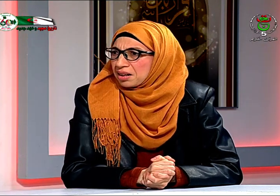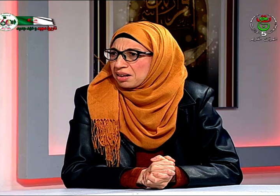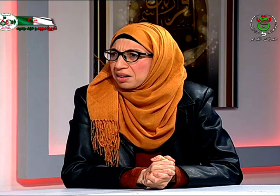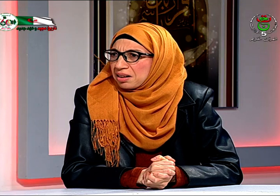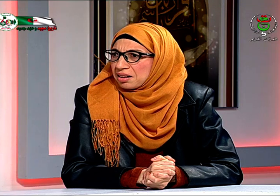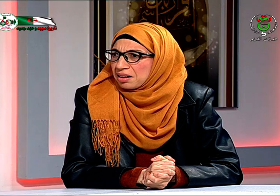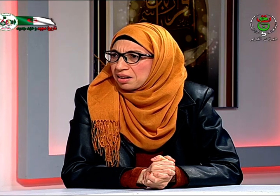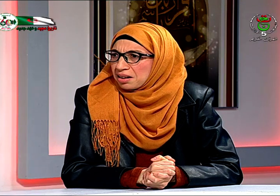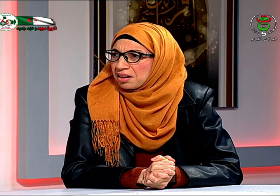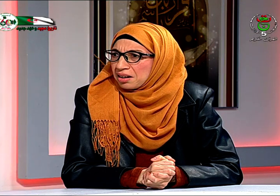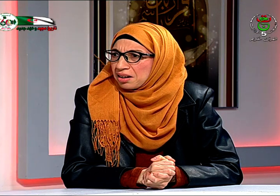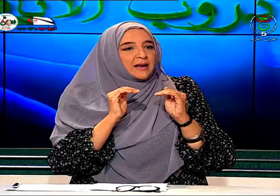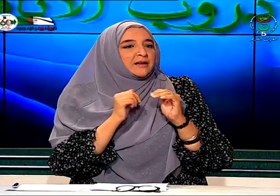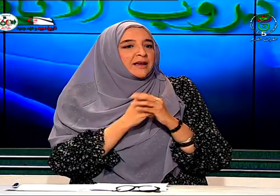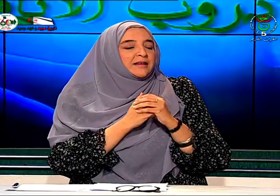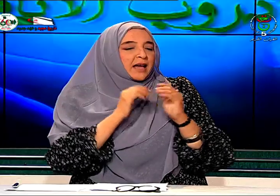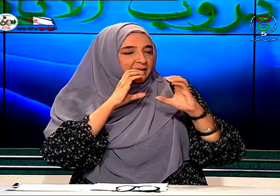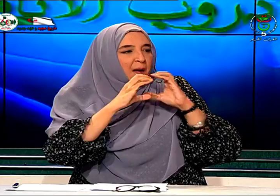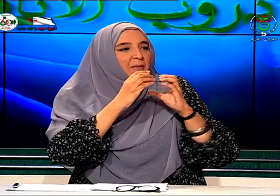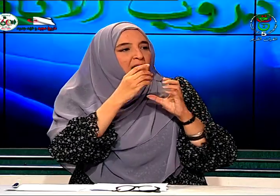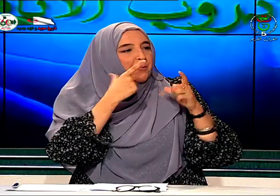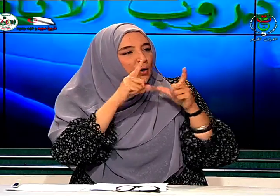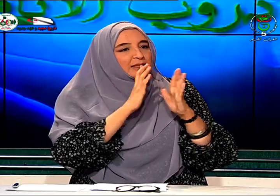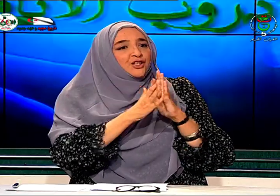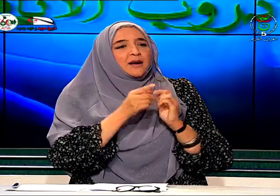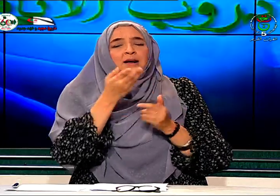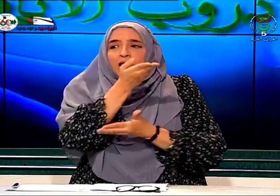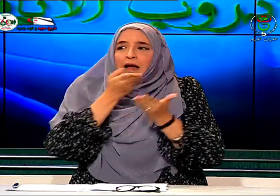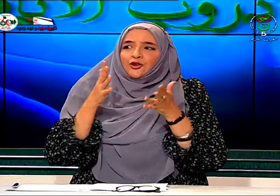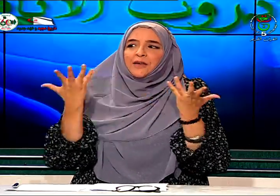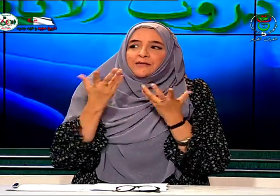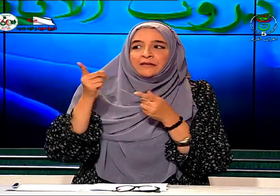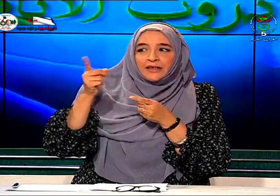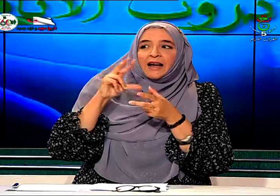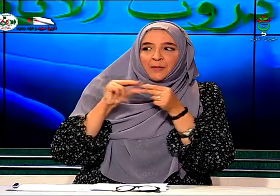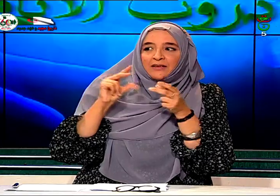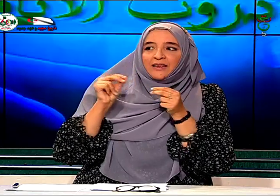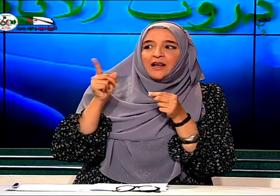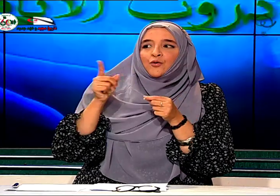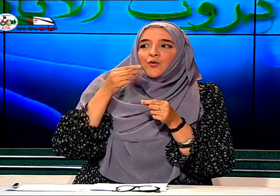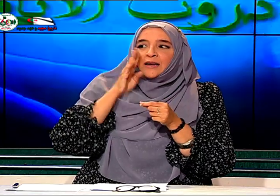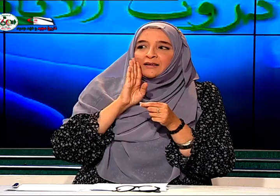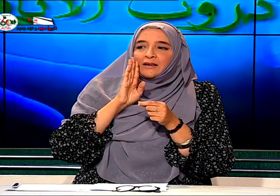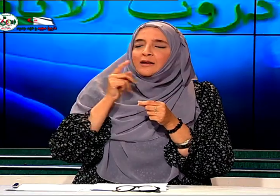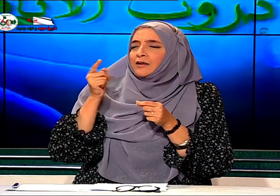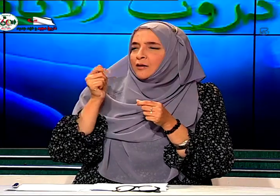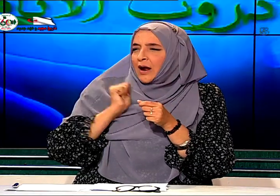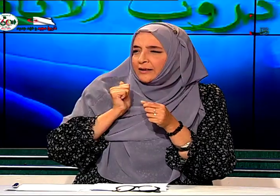أكاديمية لكن يعني كان يتعامل معها بلغة الإشارة أنتم كيف أنت أخبرتني أن الوالد الوالدة